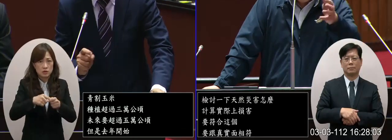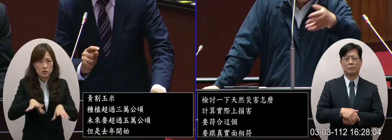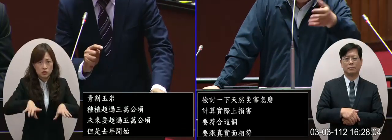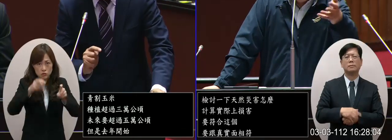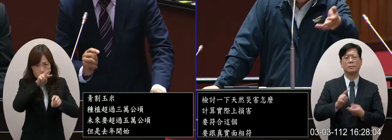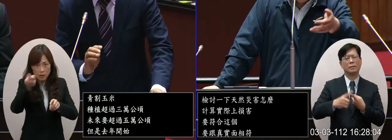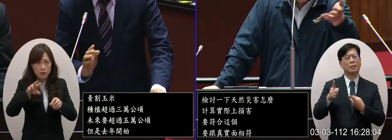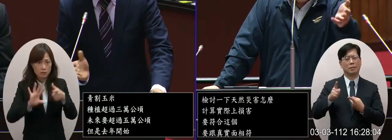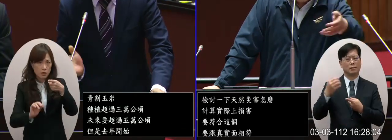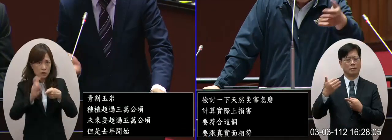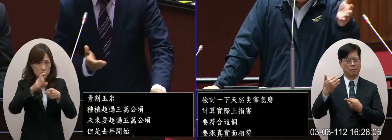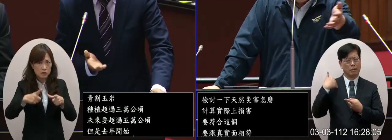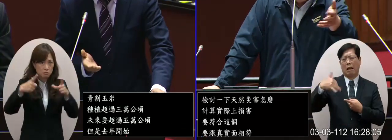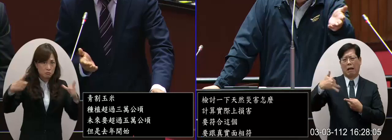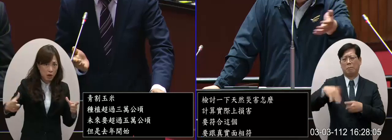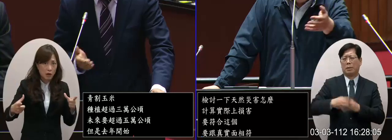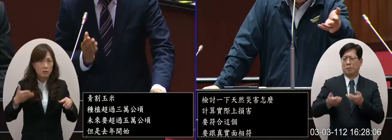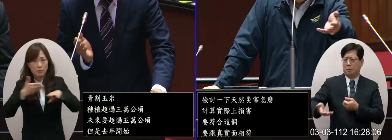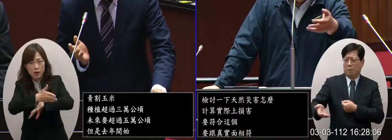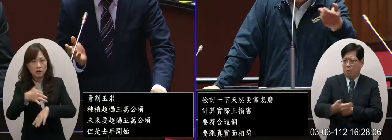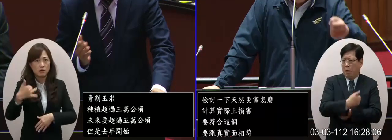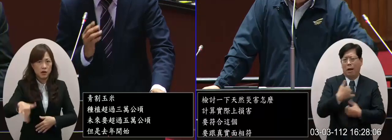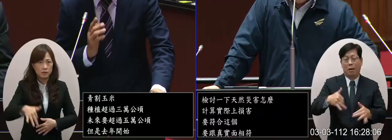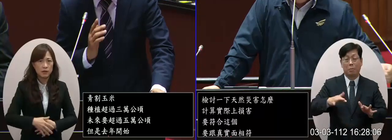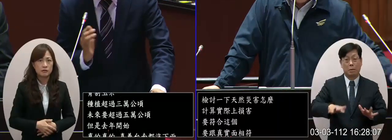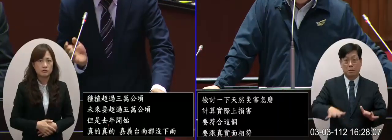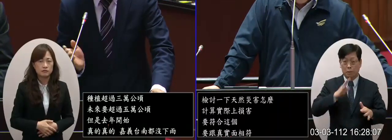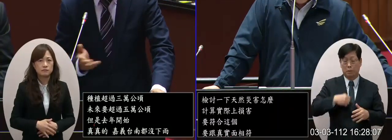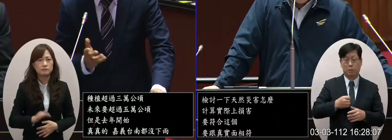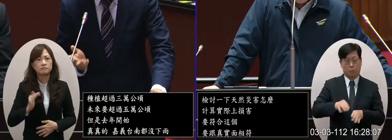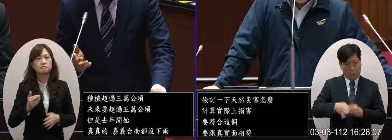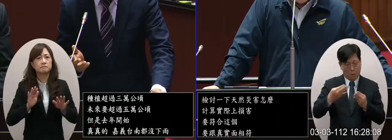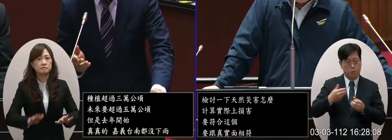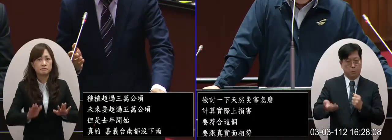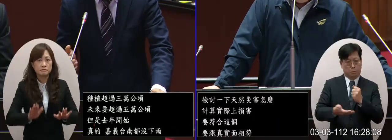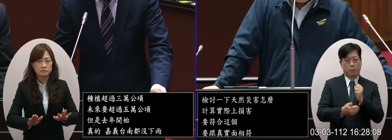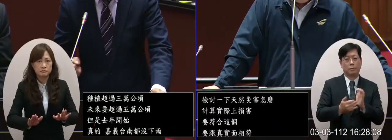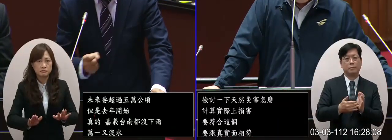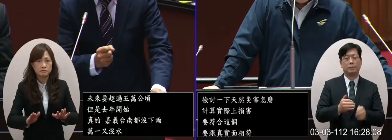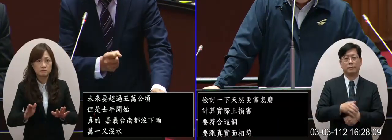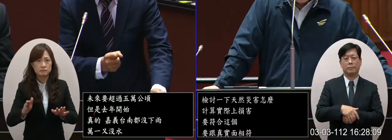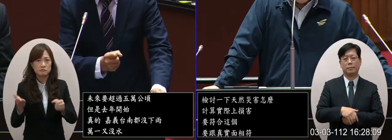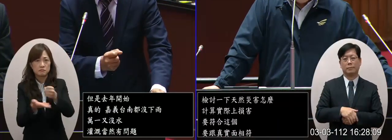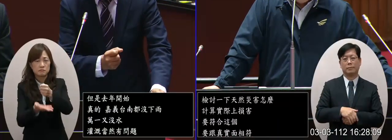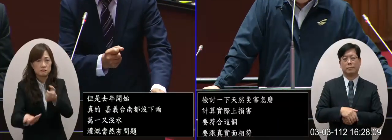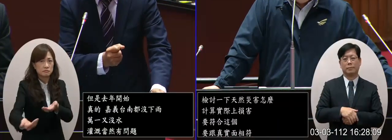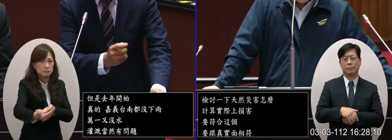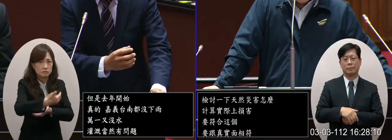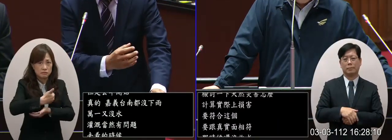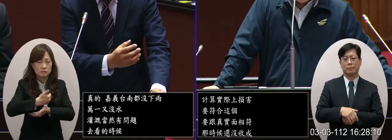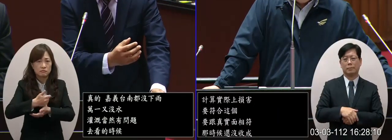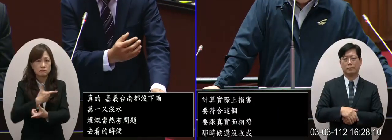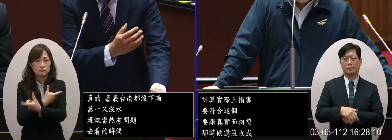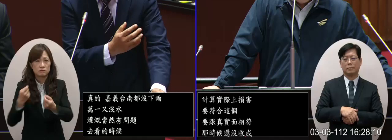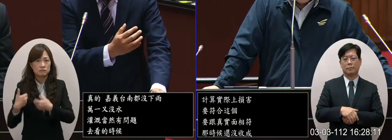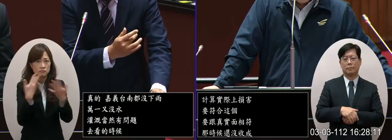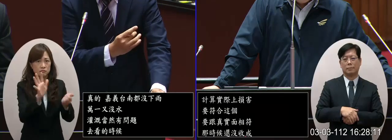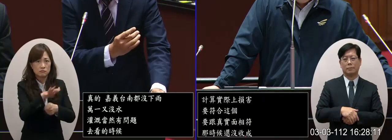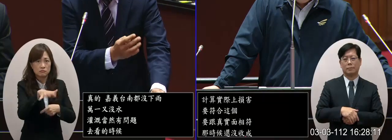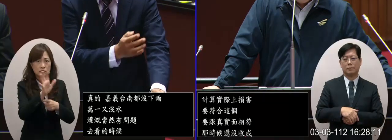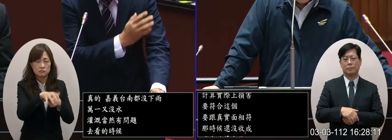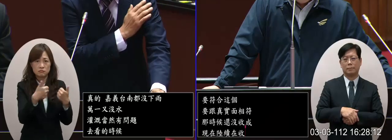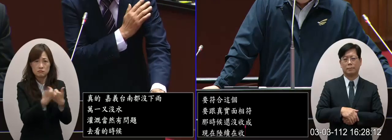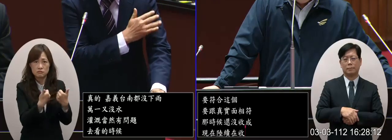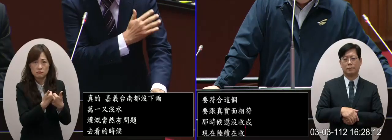那時候要沒有收要沒有收成的現在落後就收但是現在落後的收大家都交給浪費浪費是給我們的